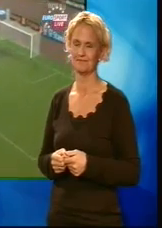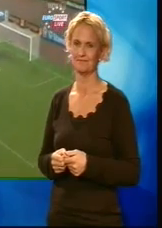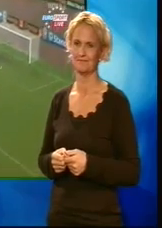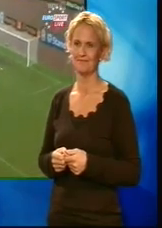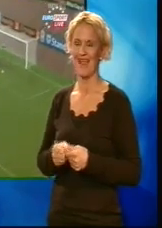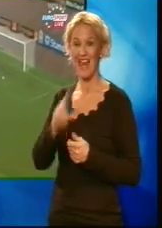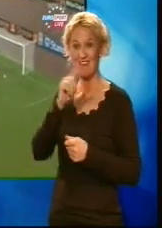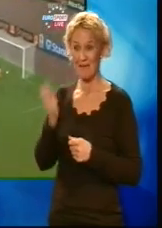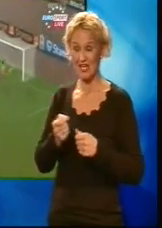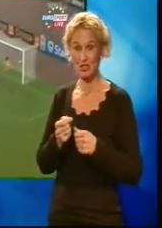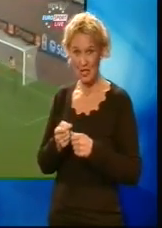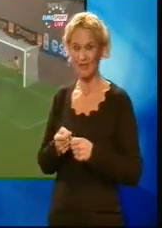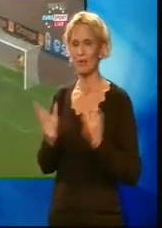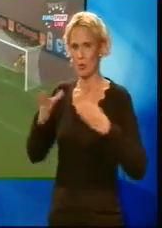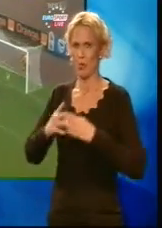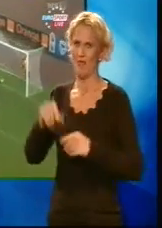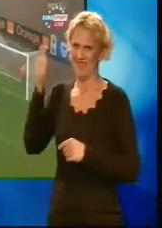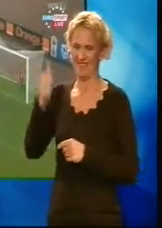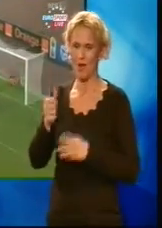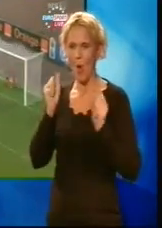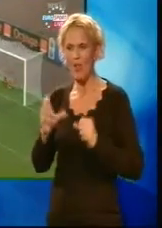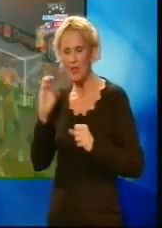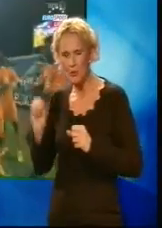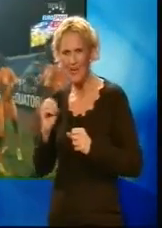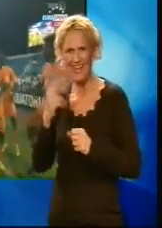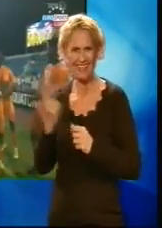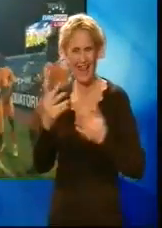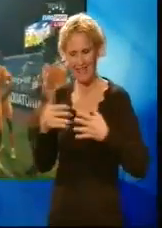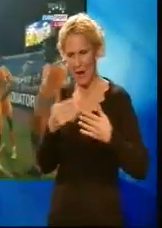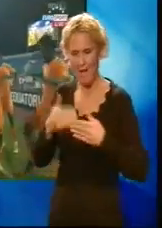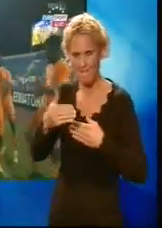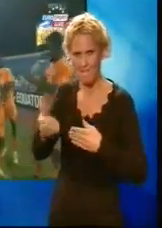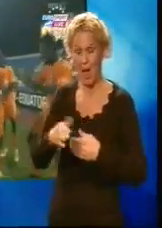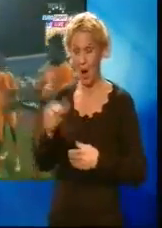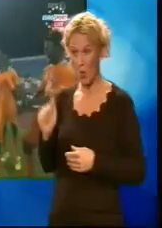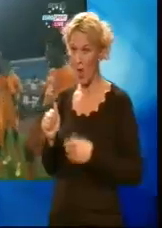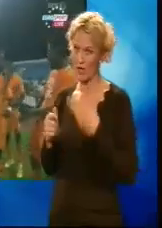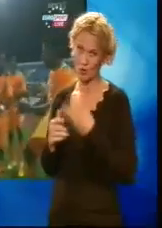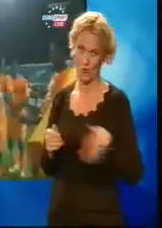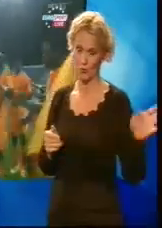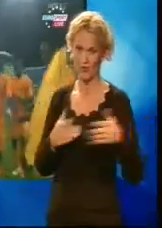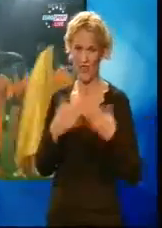Elfenbendkysten blir gruppevinnere og holder nullen i tredje kamp og rad, mens Angola er slått ut av Afrikamesterskapet.